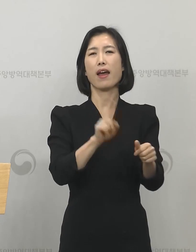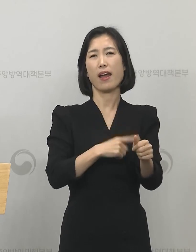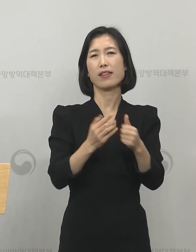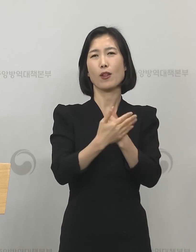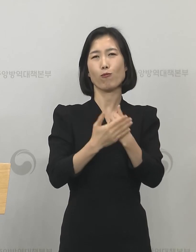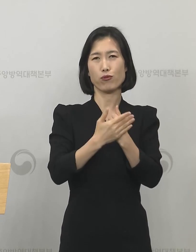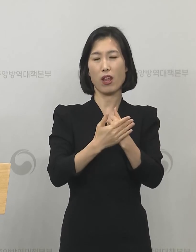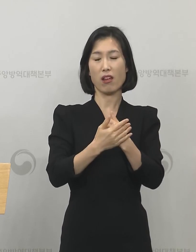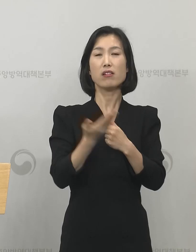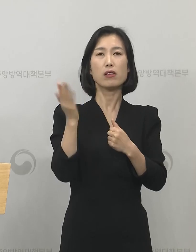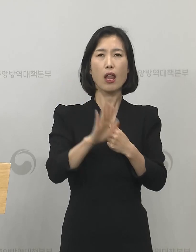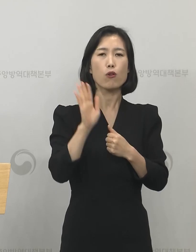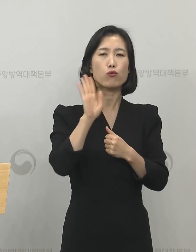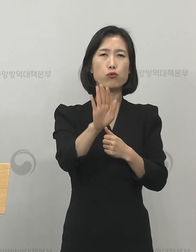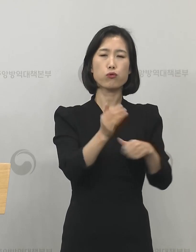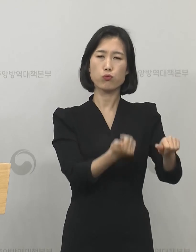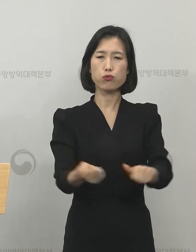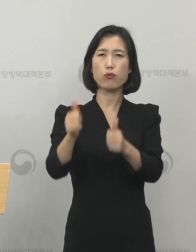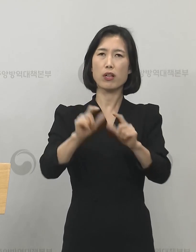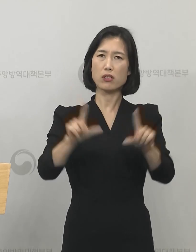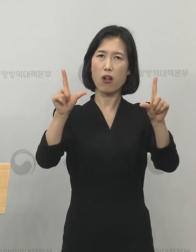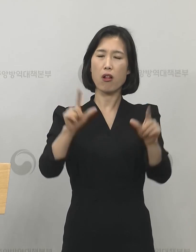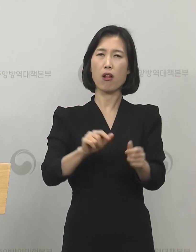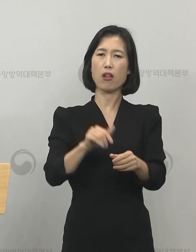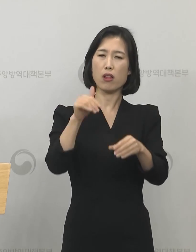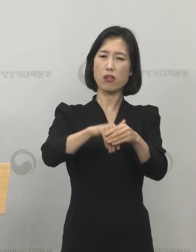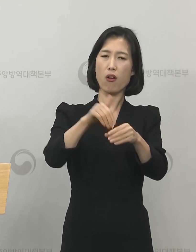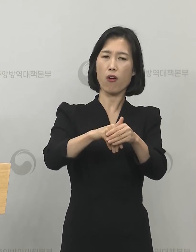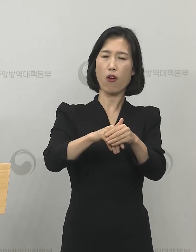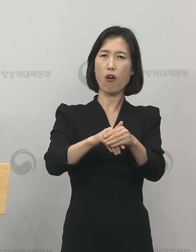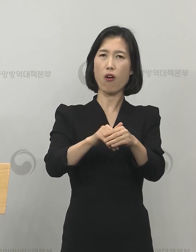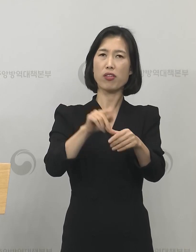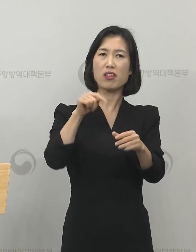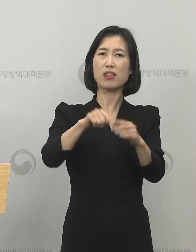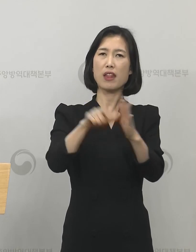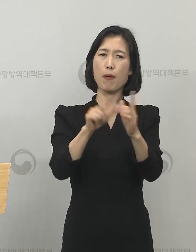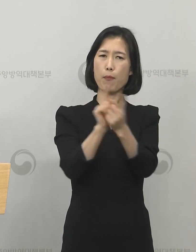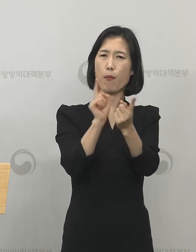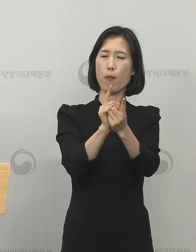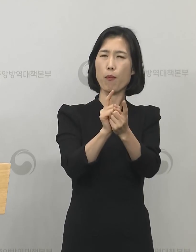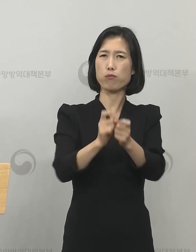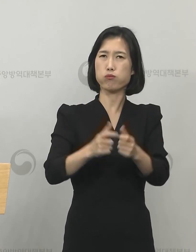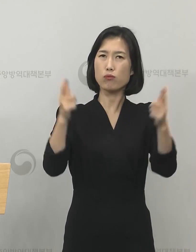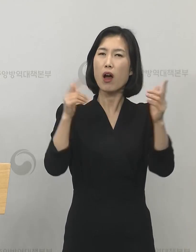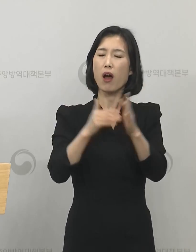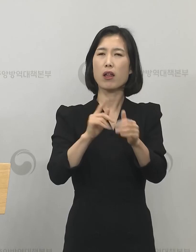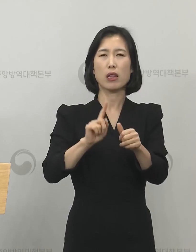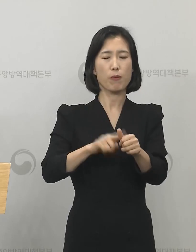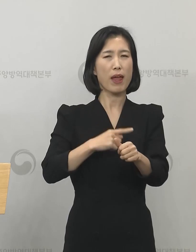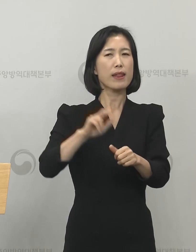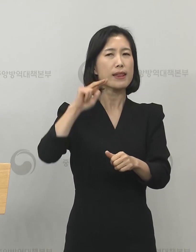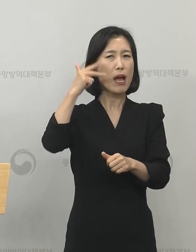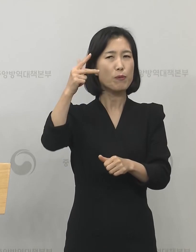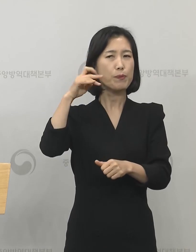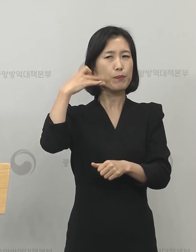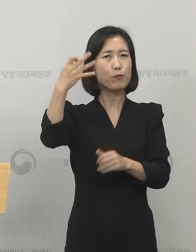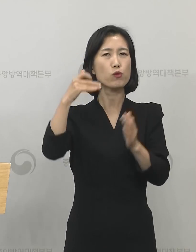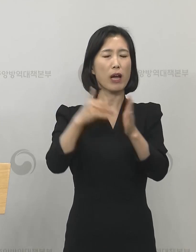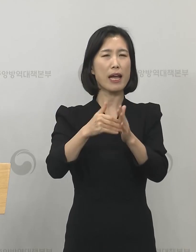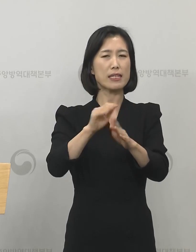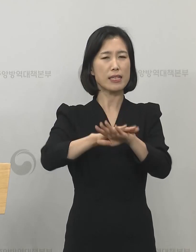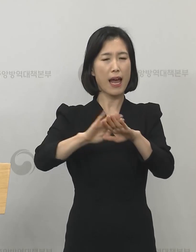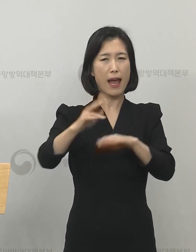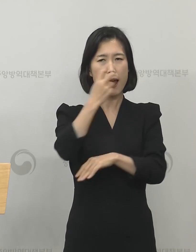투표 등으로 인해 사람 간 접촉이 증가한 영향이 나타날 수 있는 다음 한 주간의 환자 발생을 예의주시하고